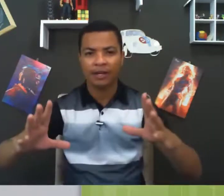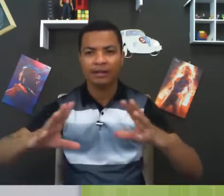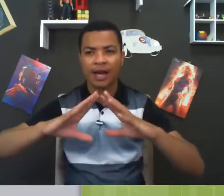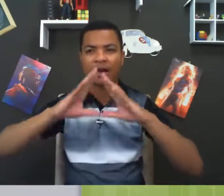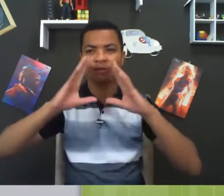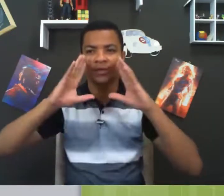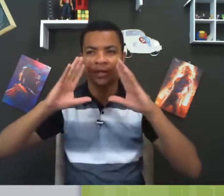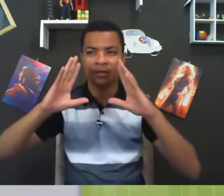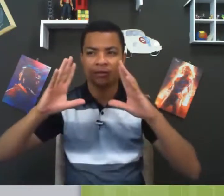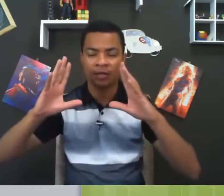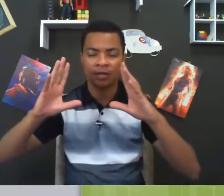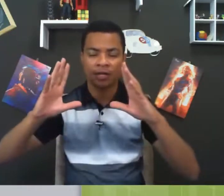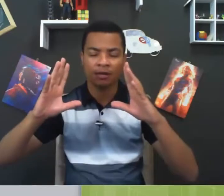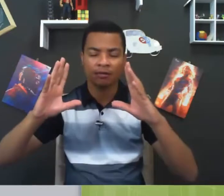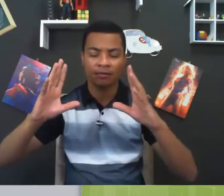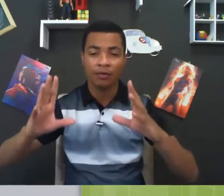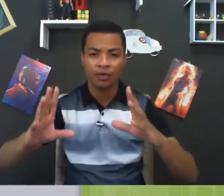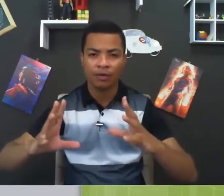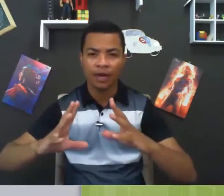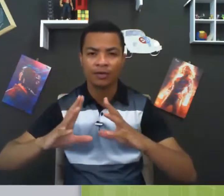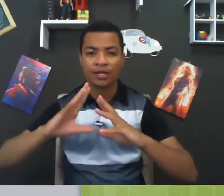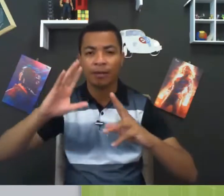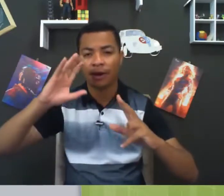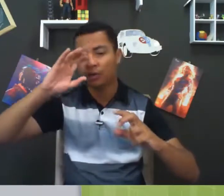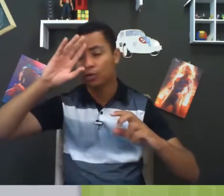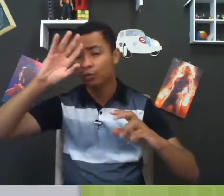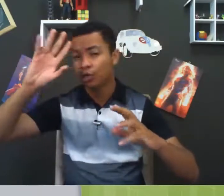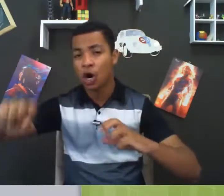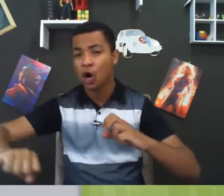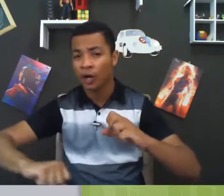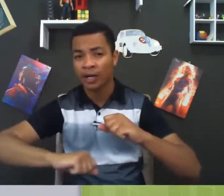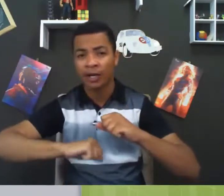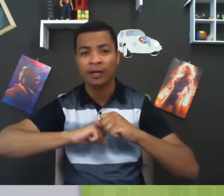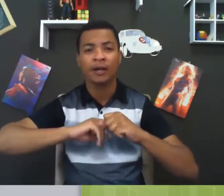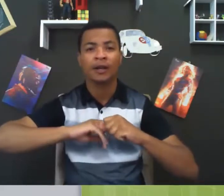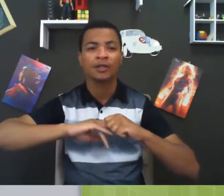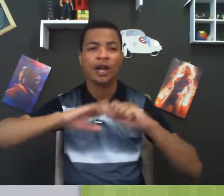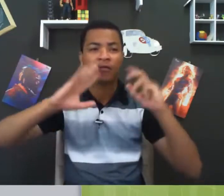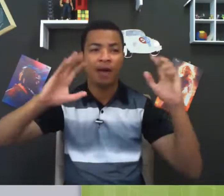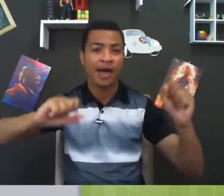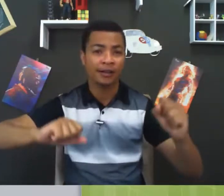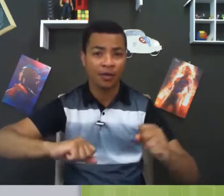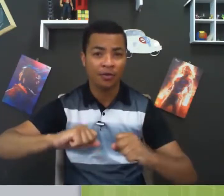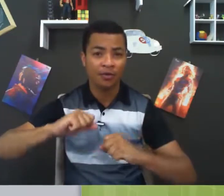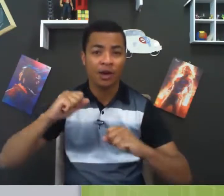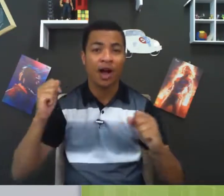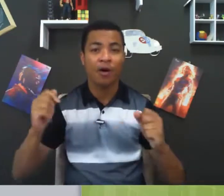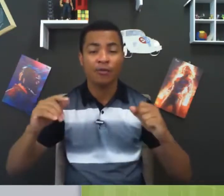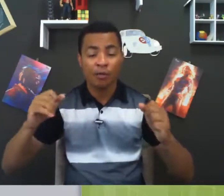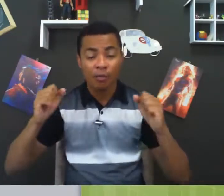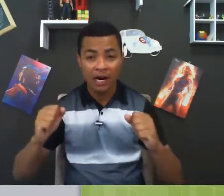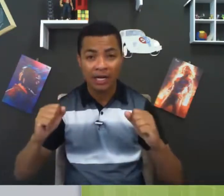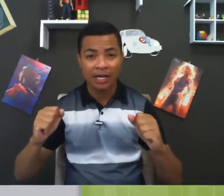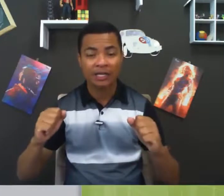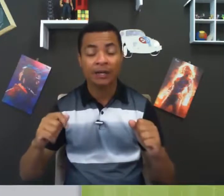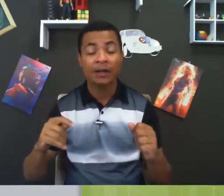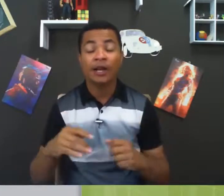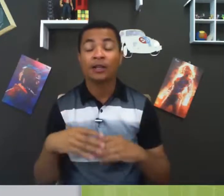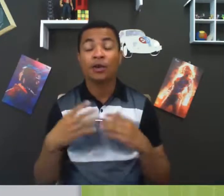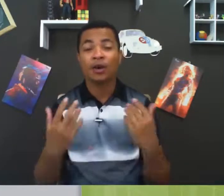guitarra, você vê o instrumento, você sempre lembra de um grupo de rock, de heavy metal, algo meio punk, assim. Então quando